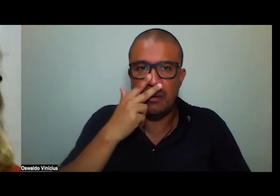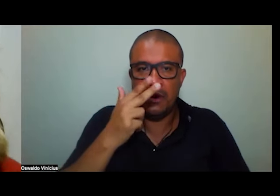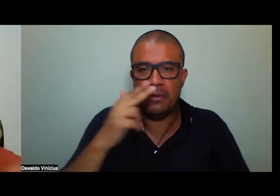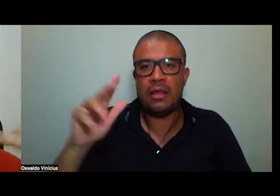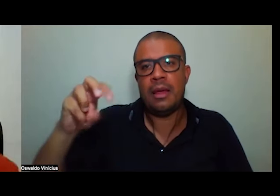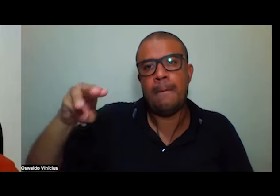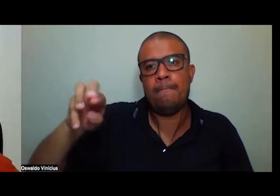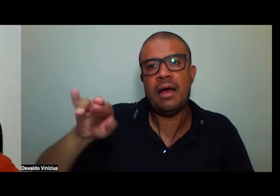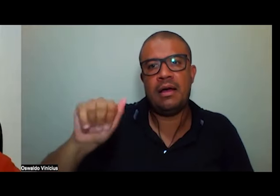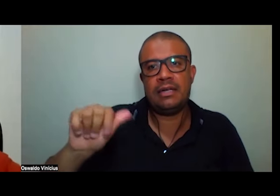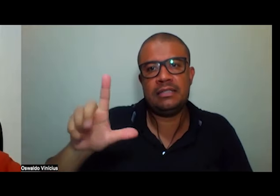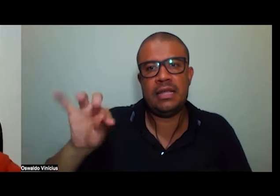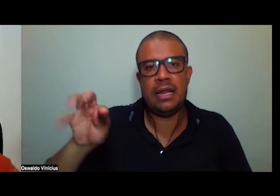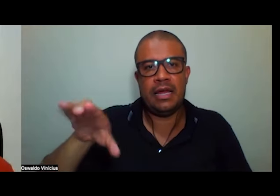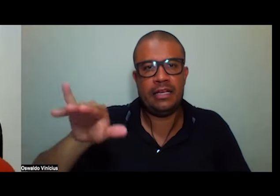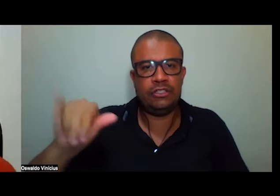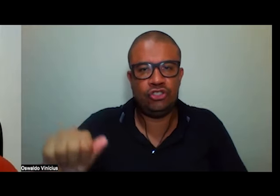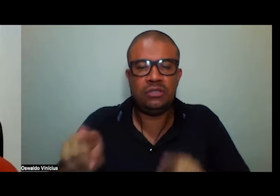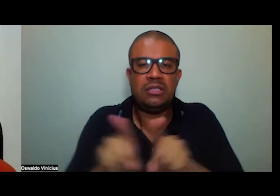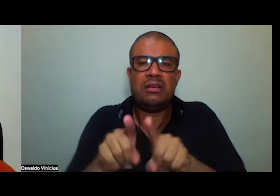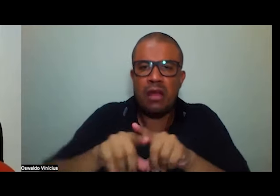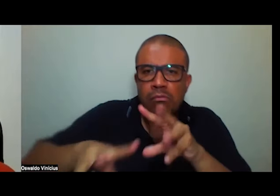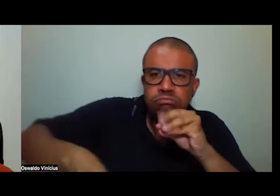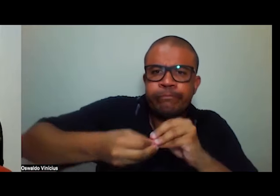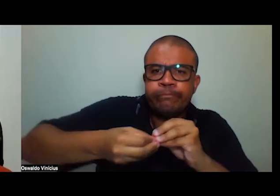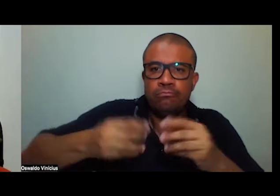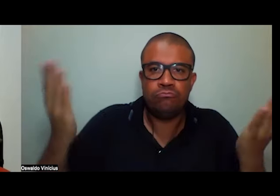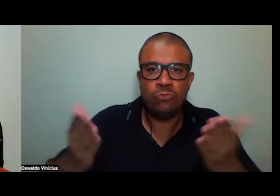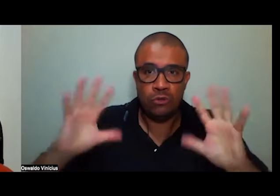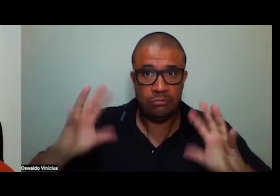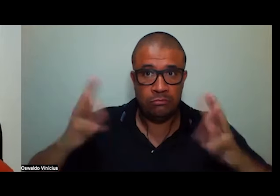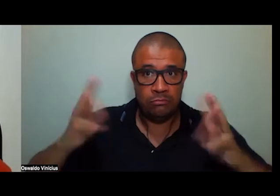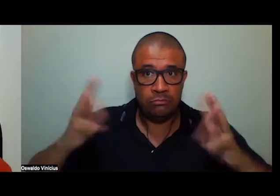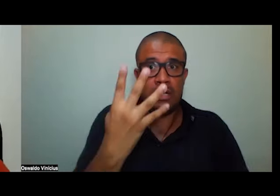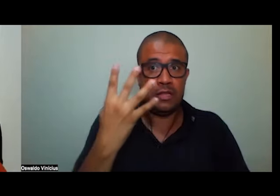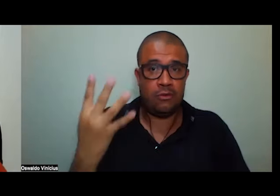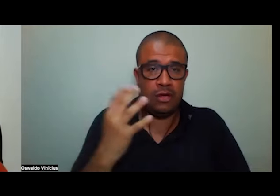Letícia até o momento que nós estamos festejando os 44 anos forte abraço com